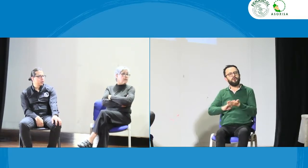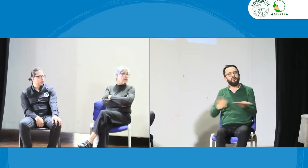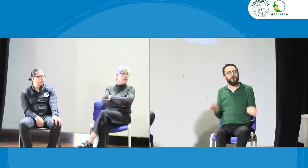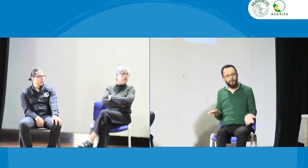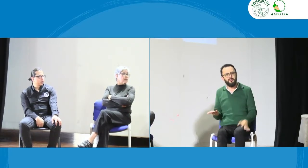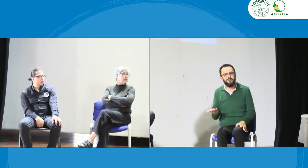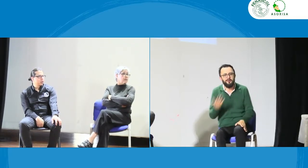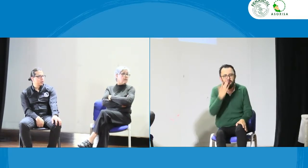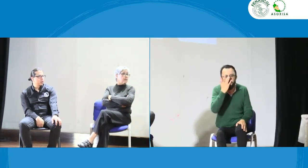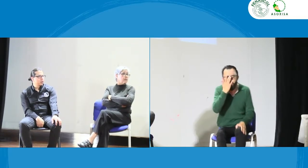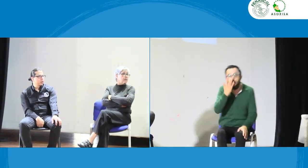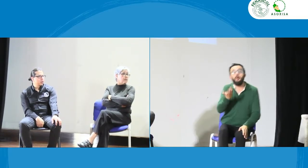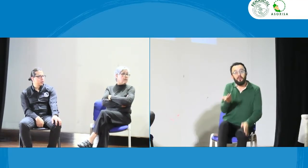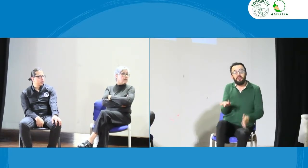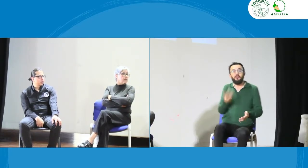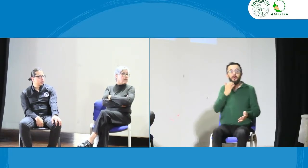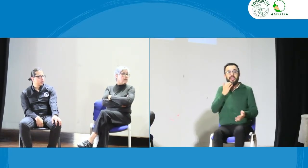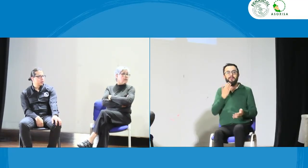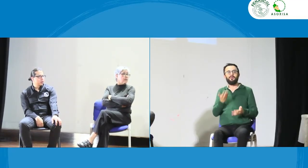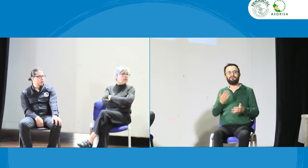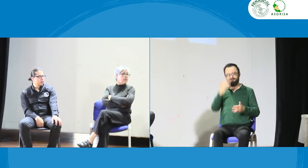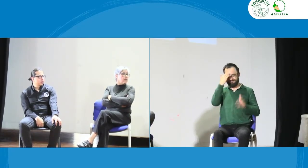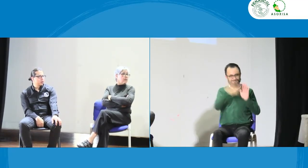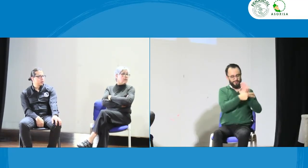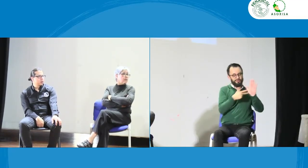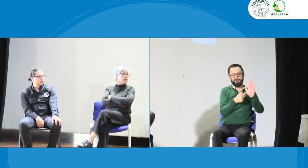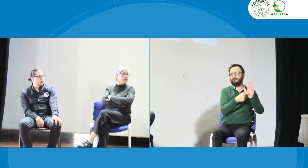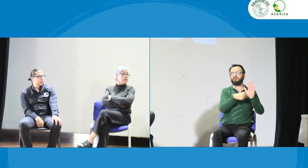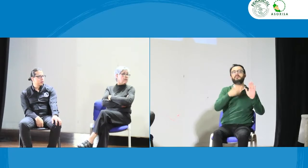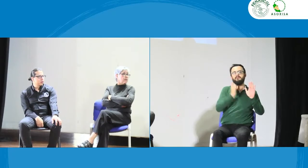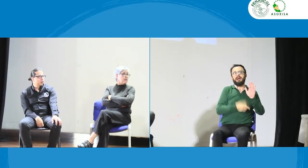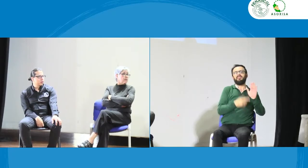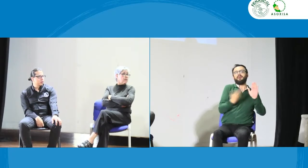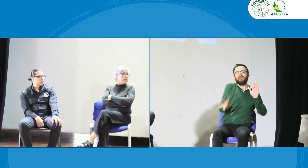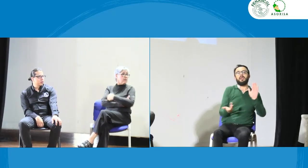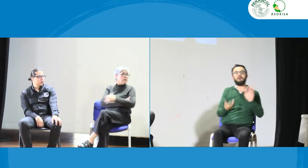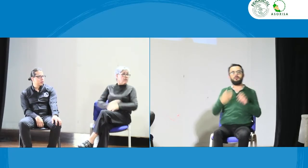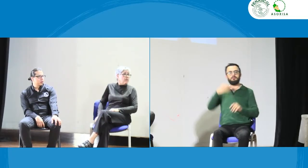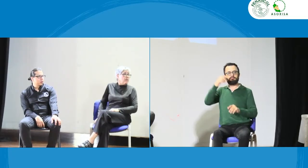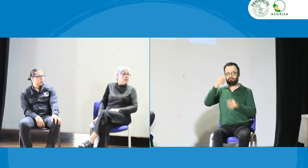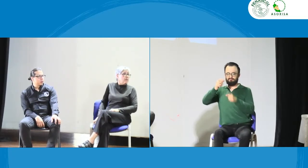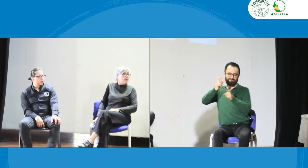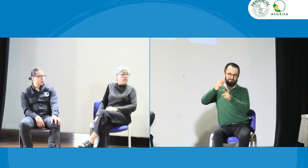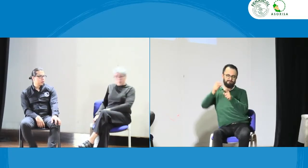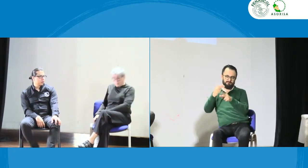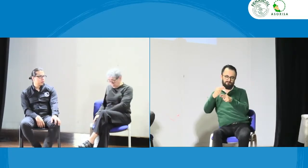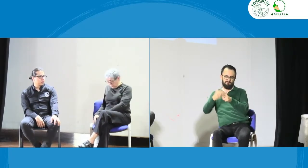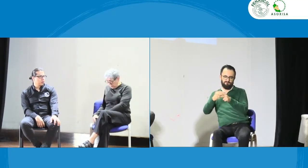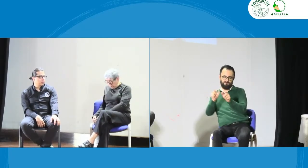no esa situación tiene que arreglarse y la constitución política colombiana muy bien lo dice